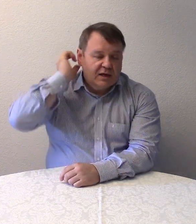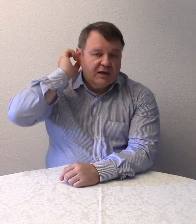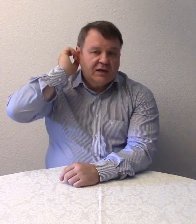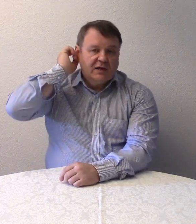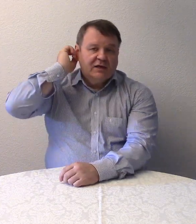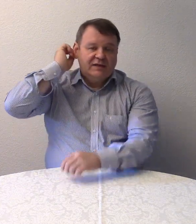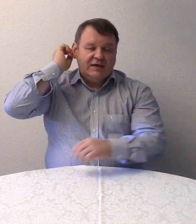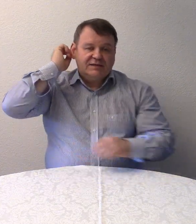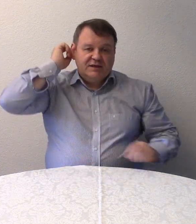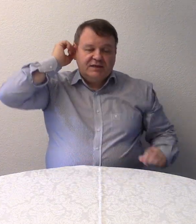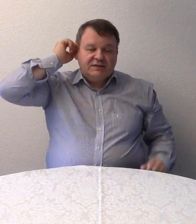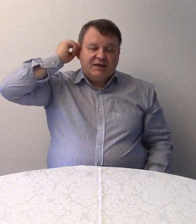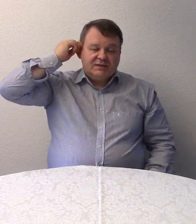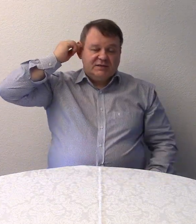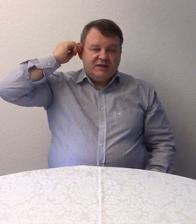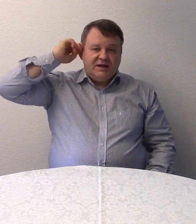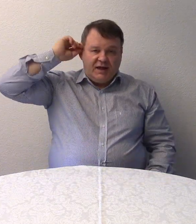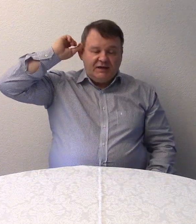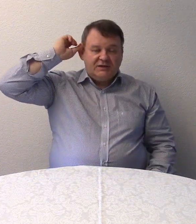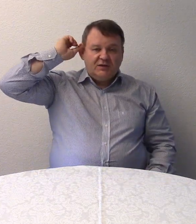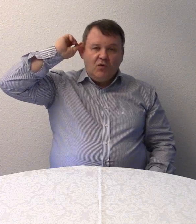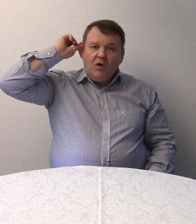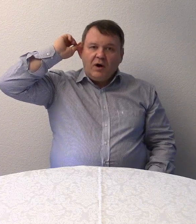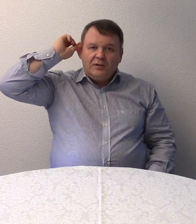Das ist das rechte Ohr.